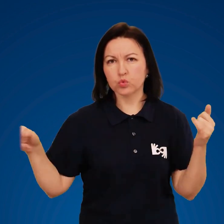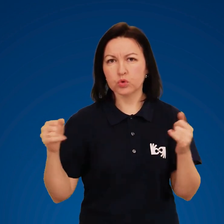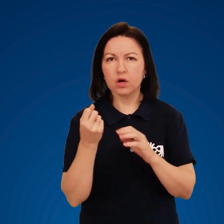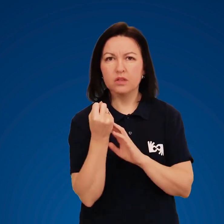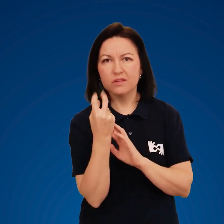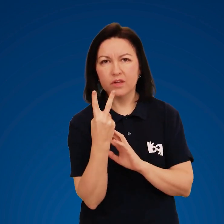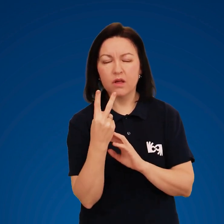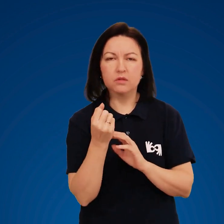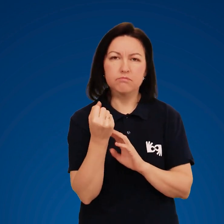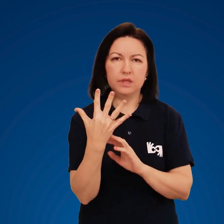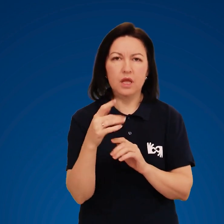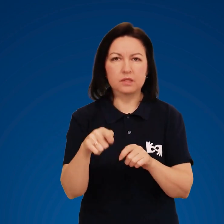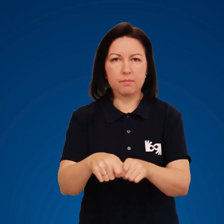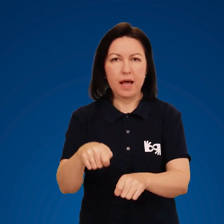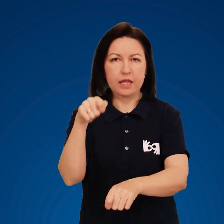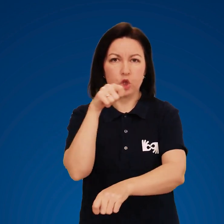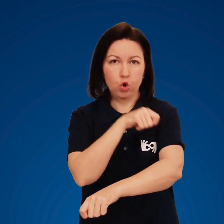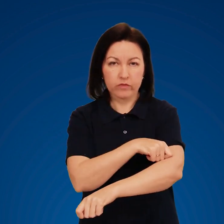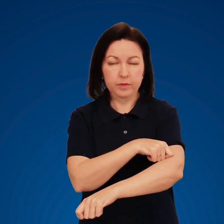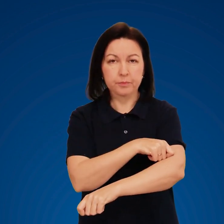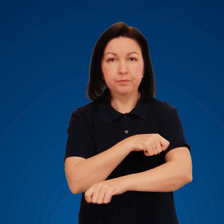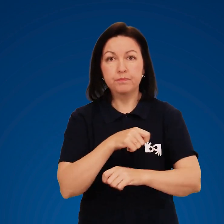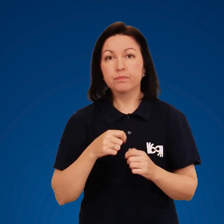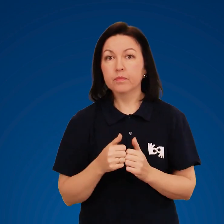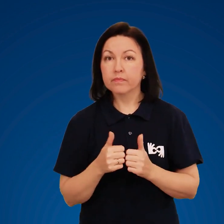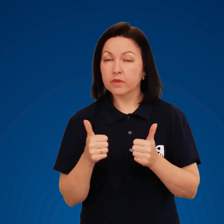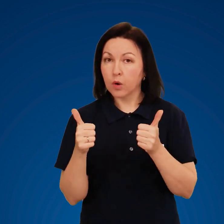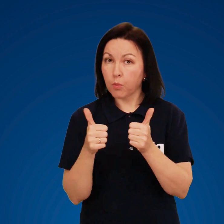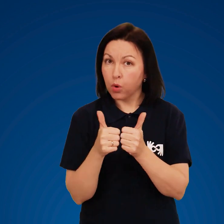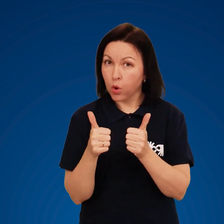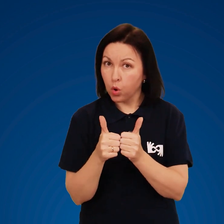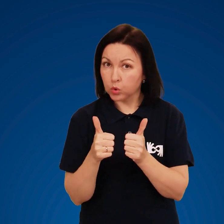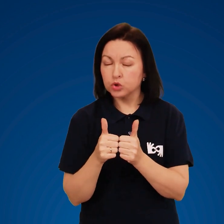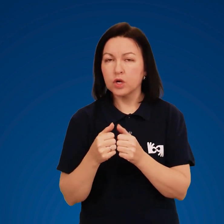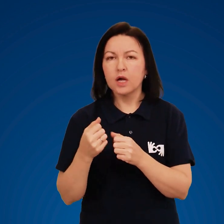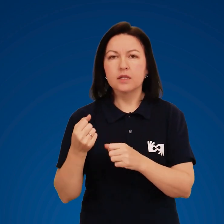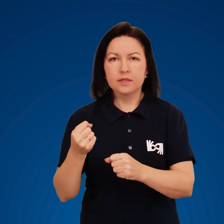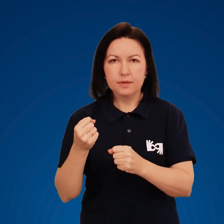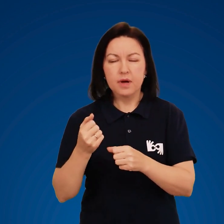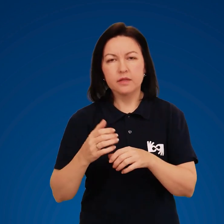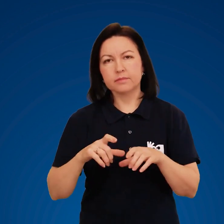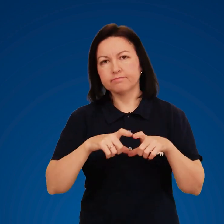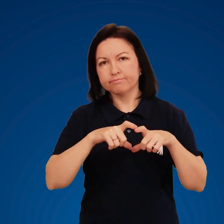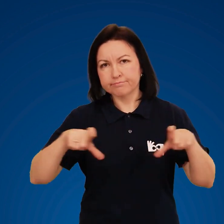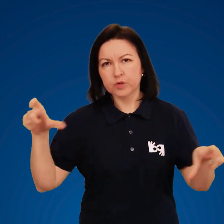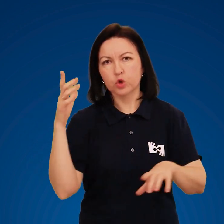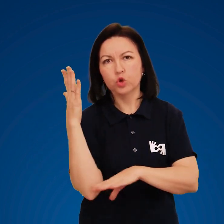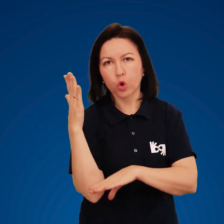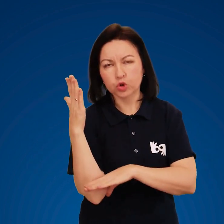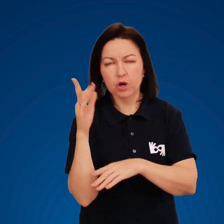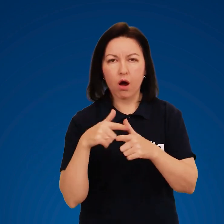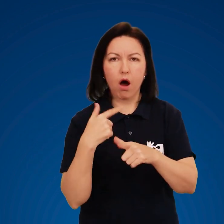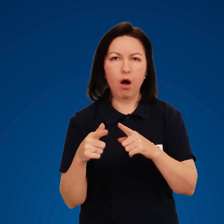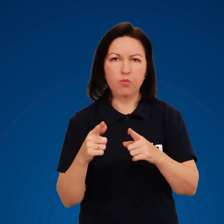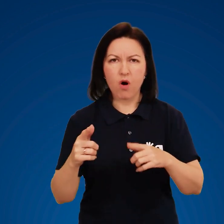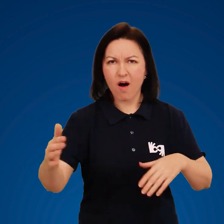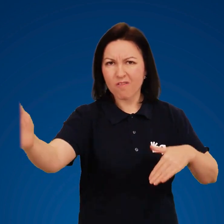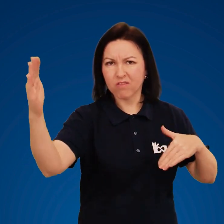-15 метрів. Тримайте поруч з лункою дошку або велику гілку.